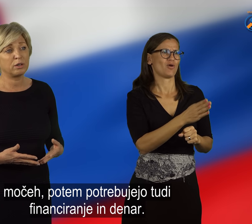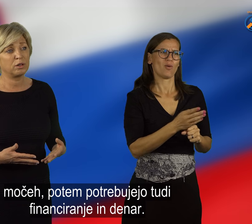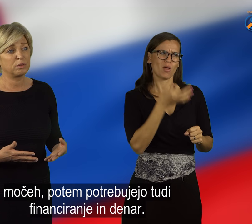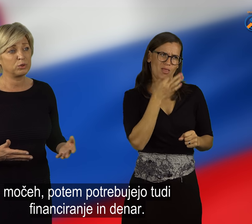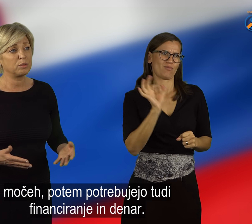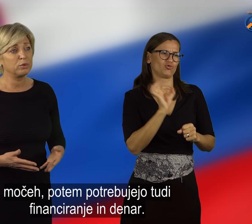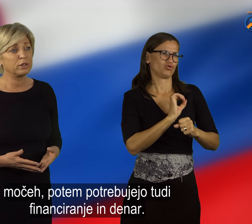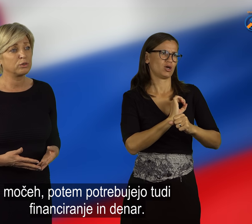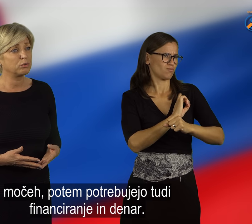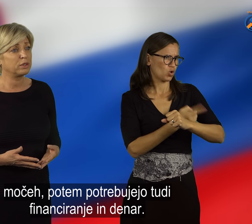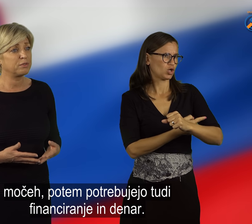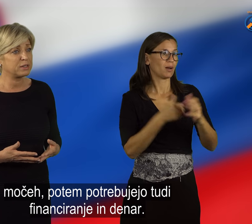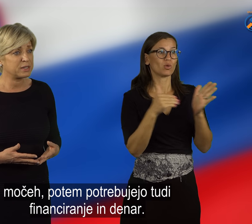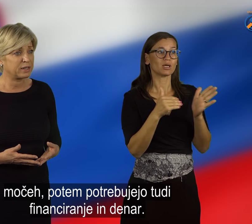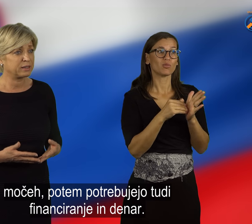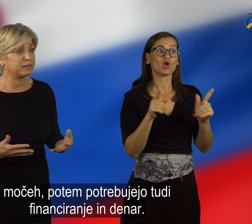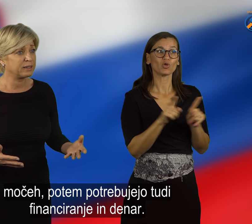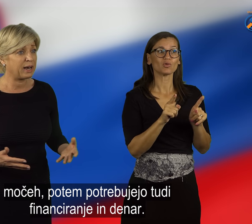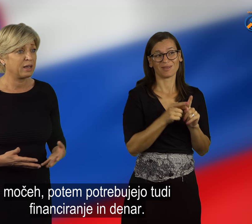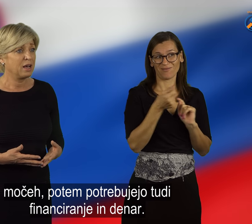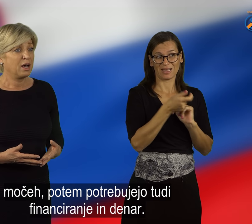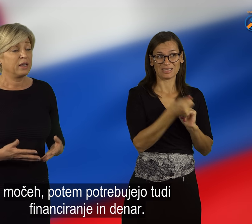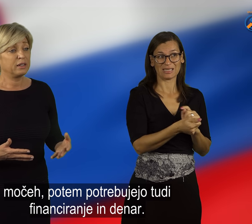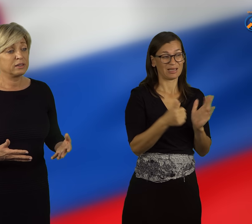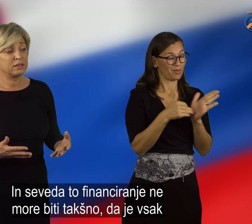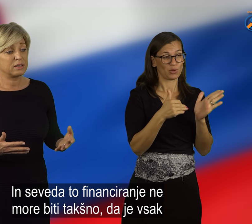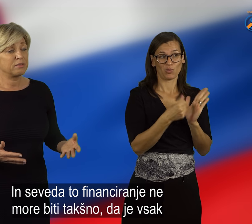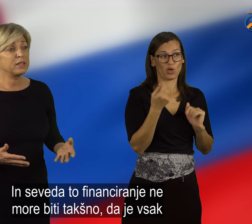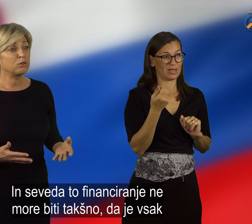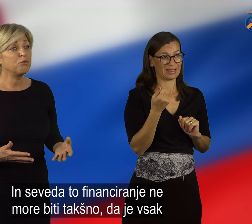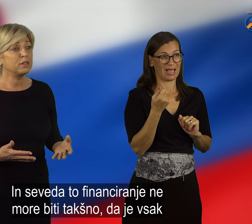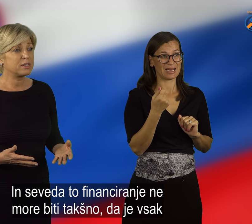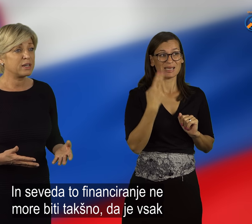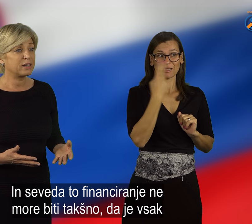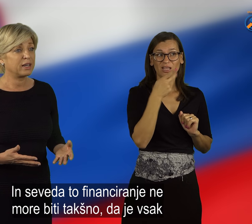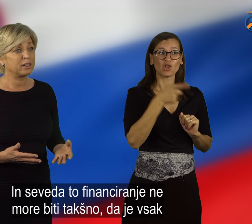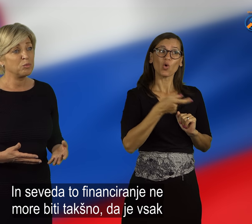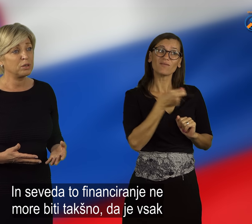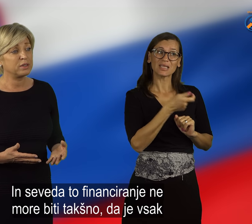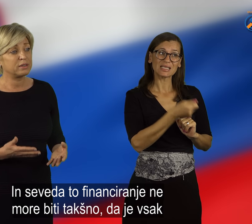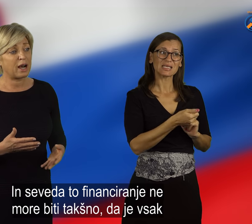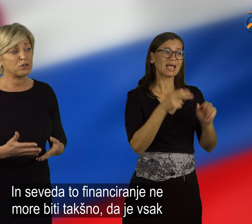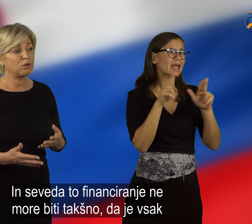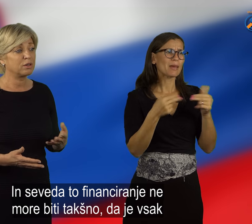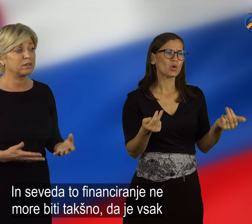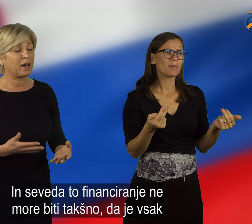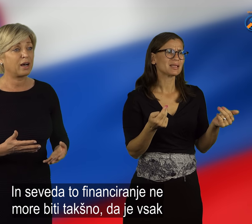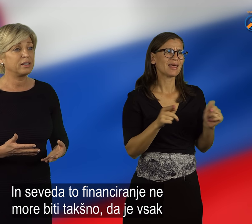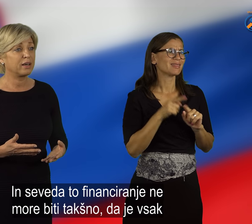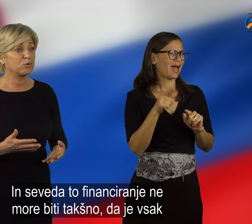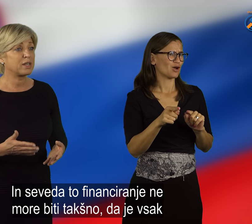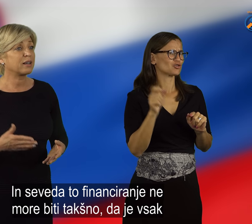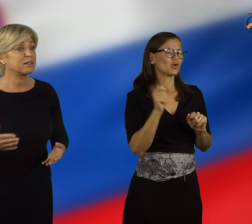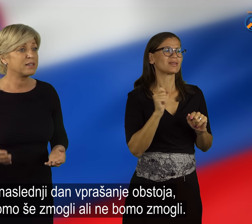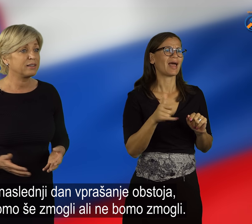močeh, potrebujejo tudi financiranje, denar. In seveda to financiranje ne more biti takšno, da